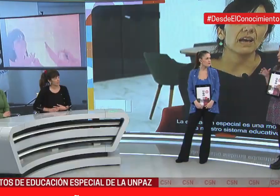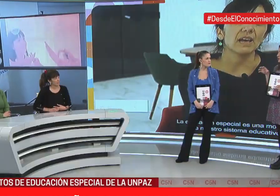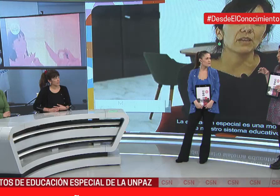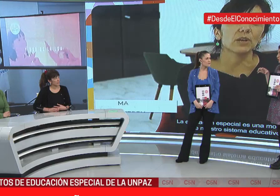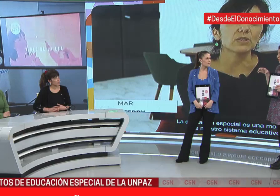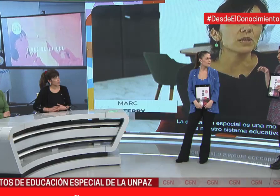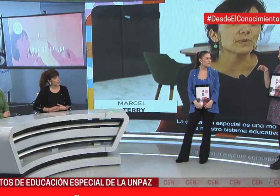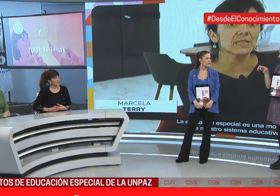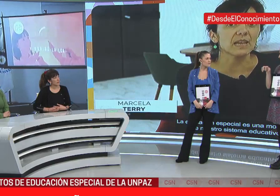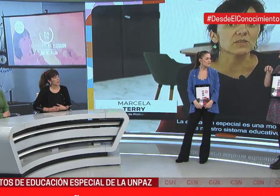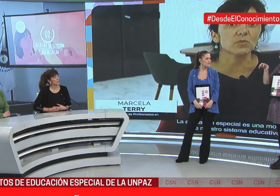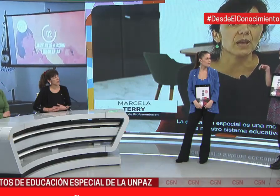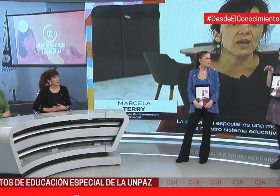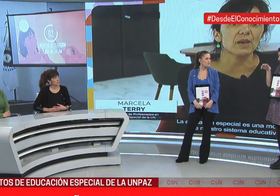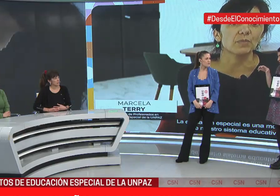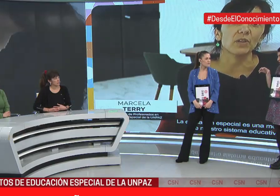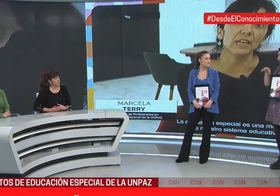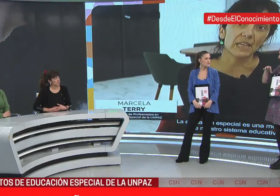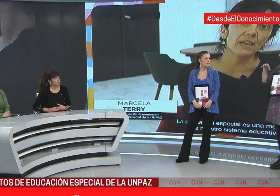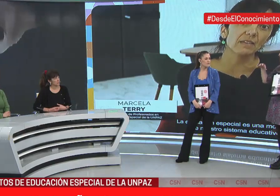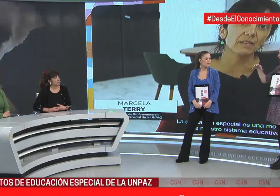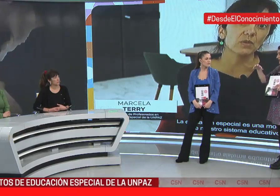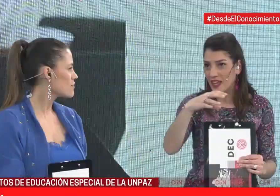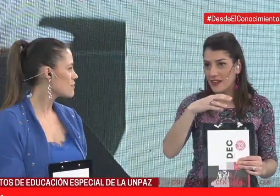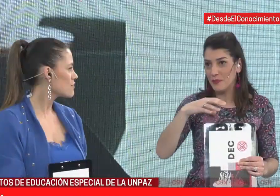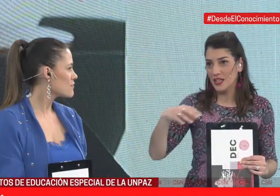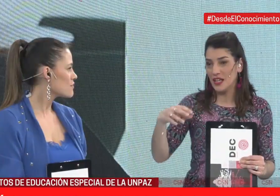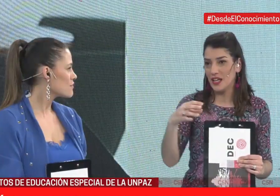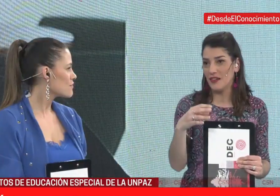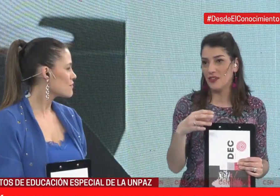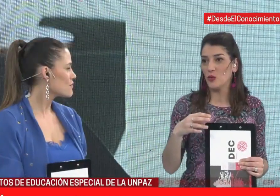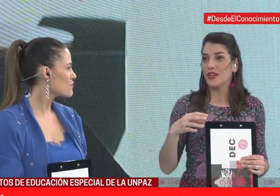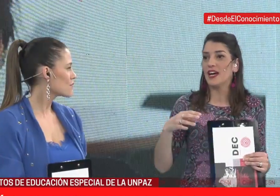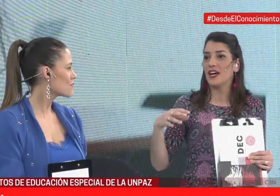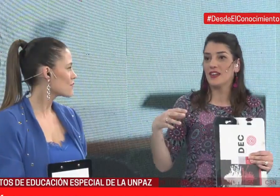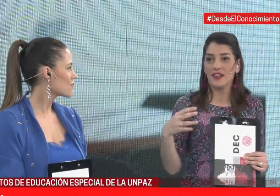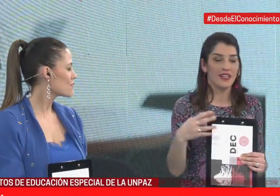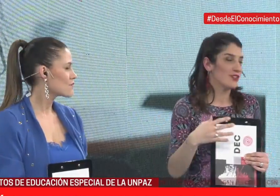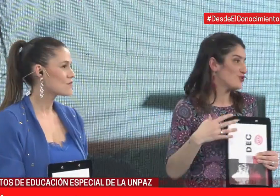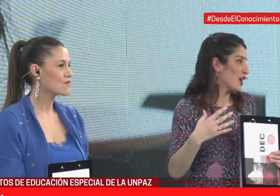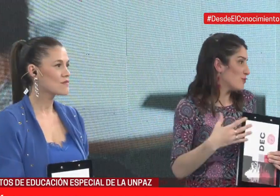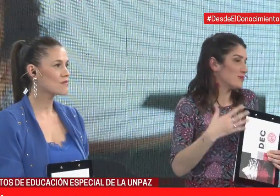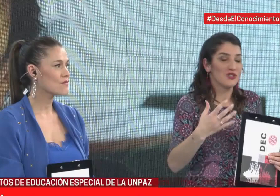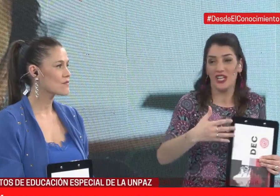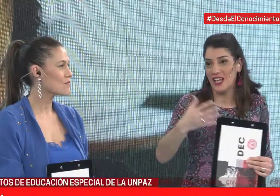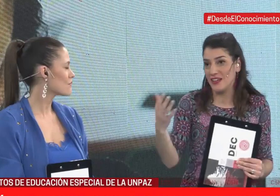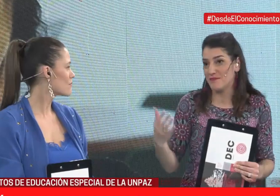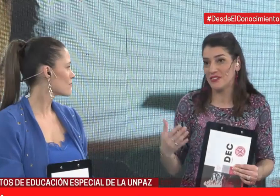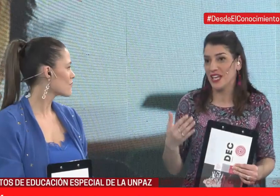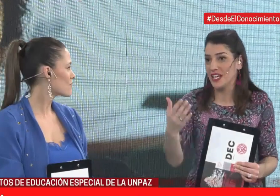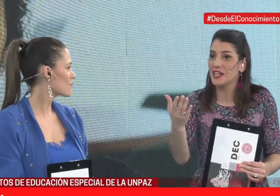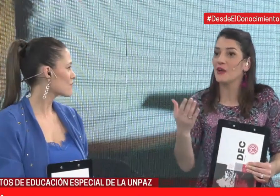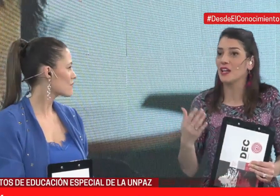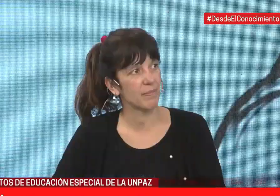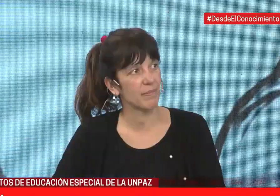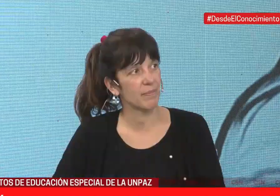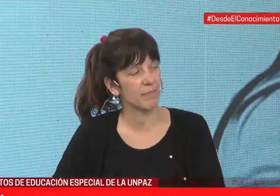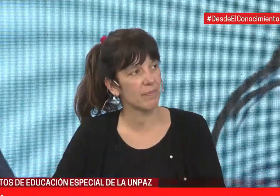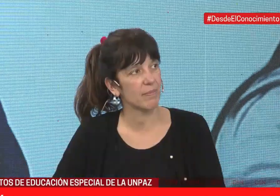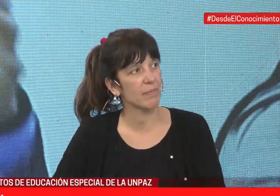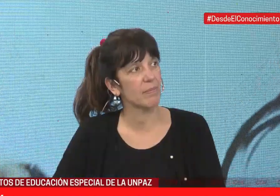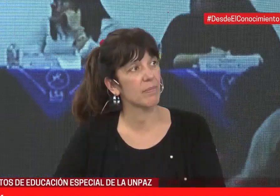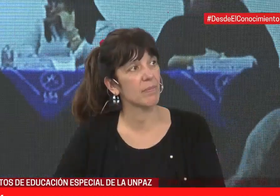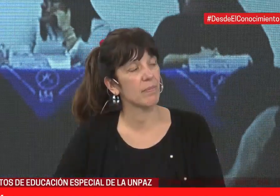qué repercusión tuvo en el territorio, en la comunidad también de la facultad. O sea, no sé si querés, Anabel,